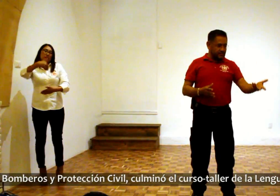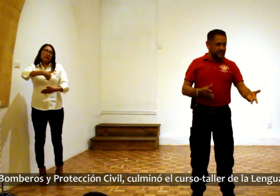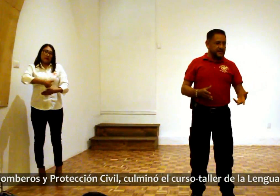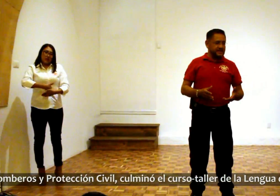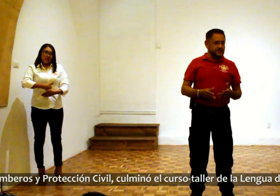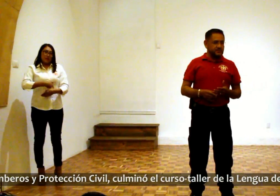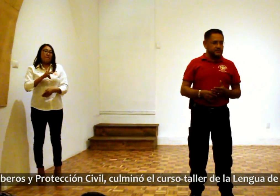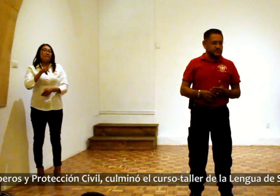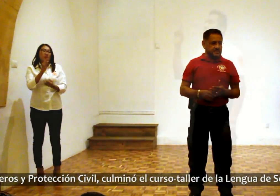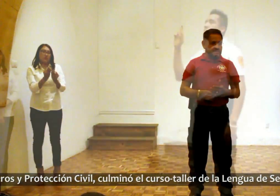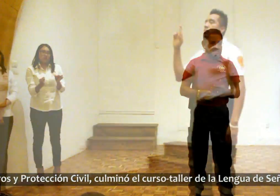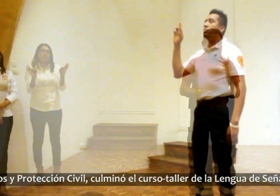comunicación con ustedes.